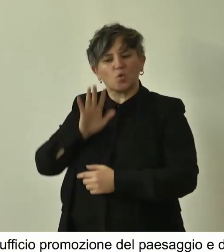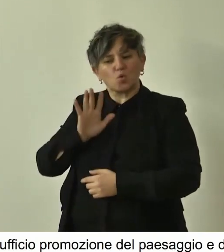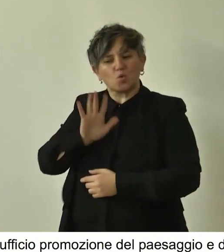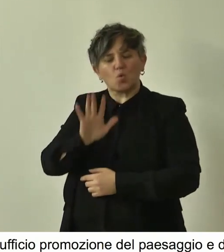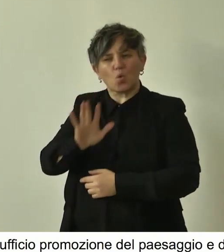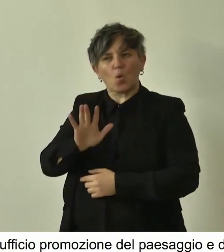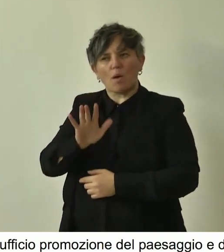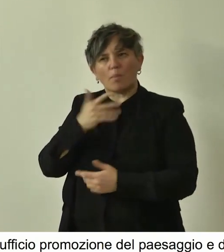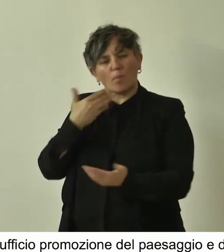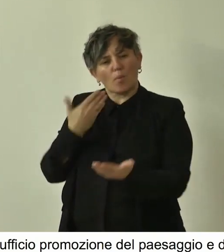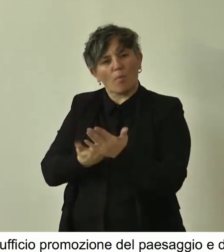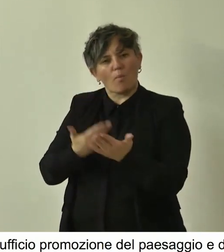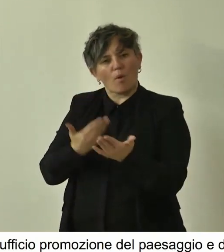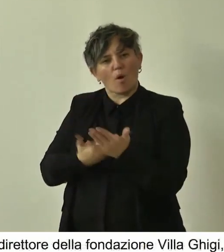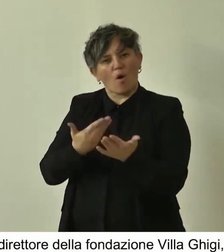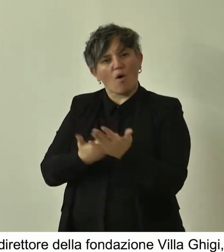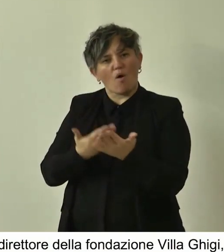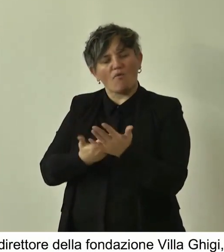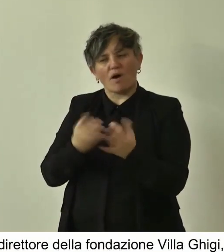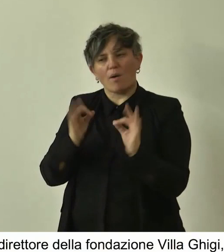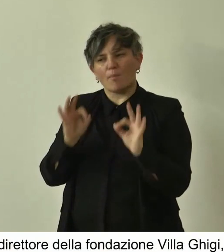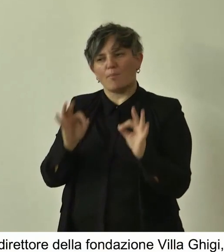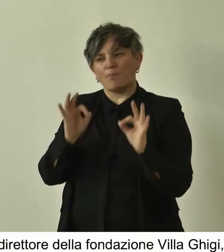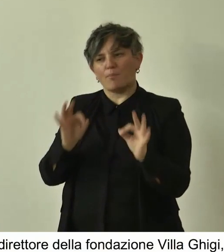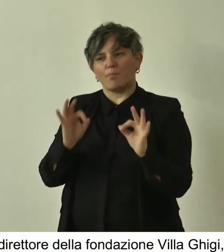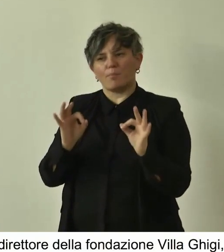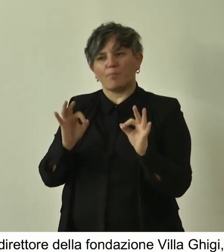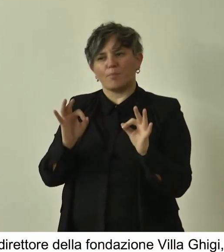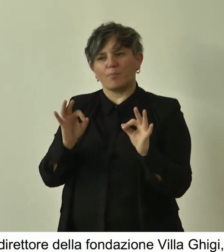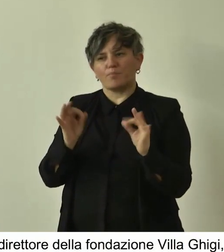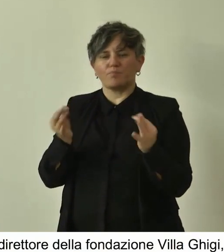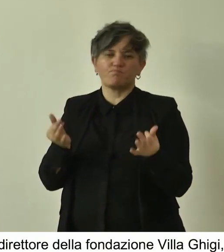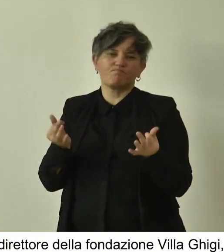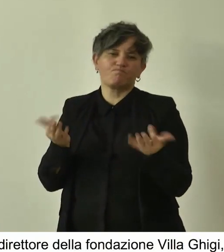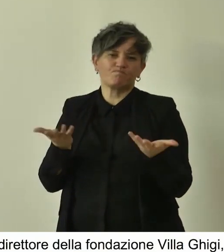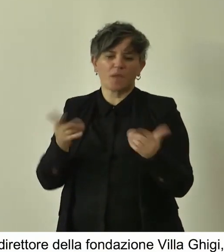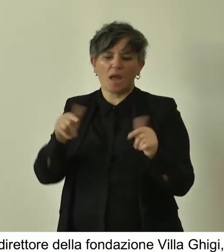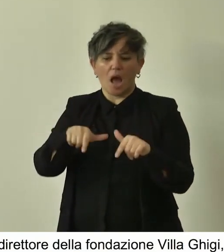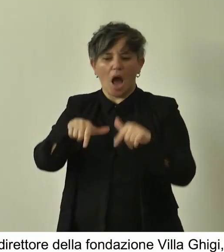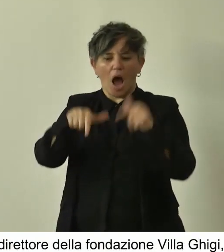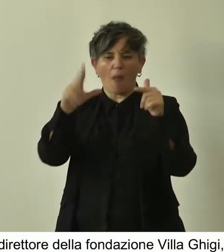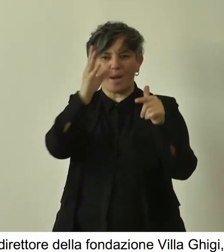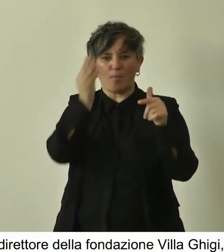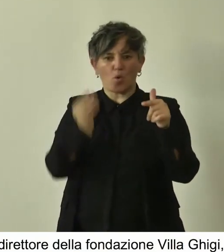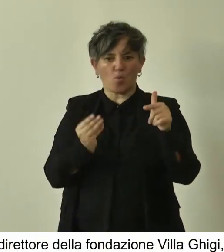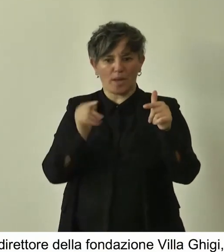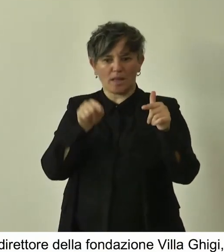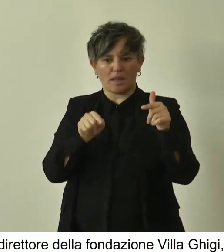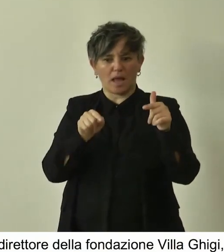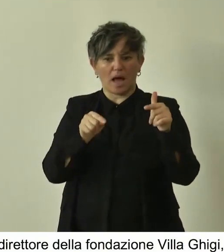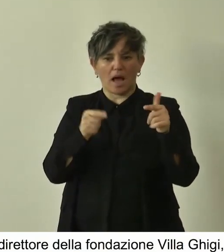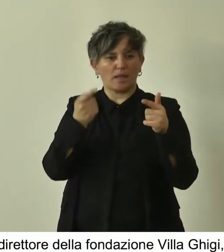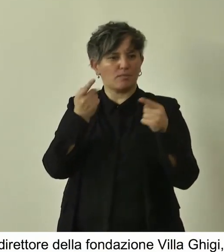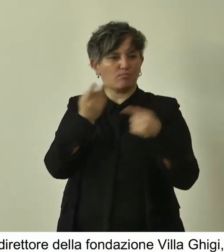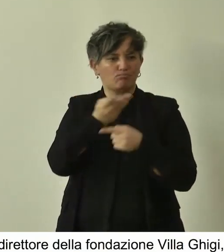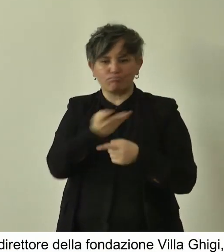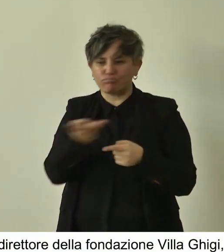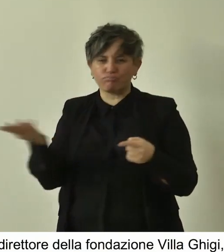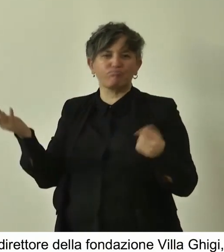appunto il ventaglio ampio degli aspetti che gli alberi monumentali ci pongono possa